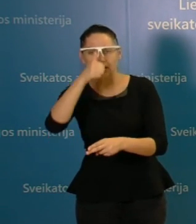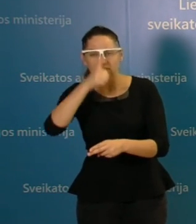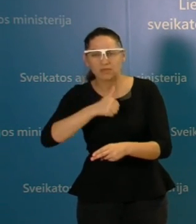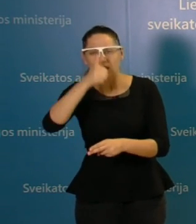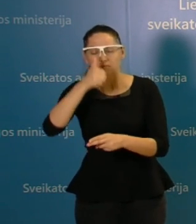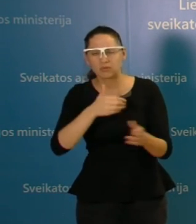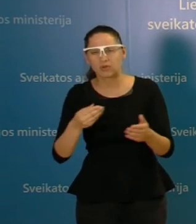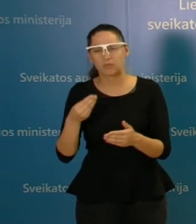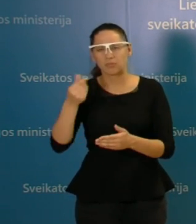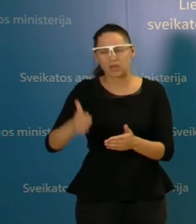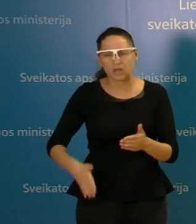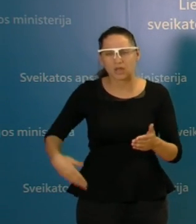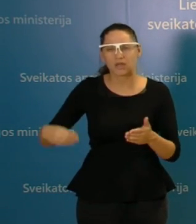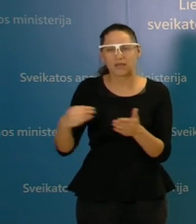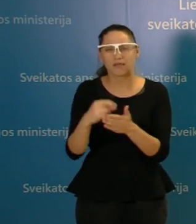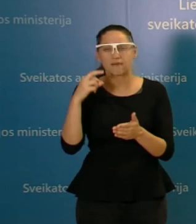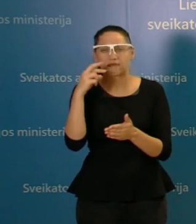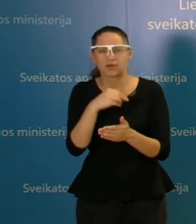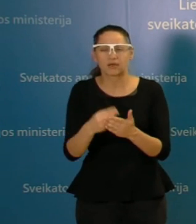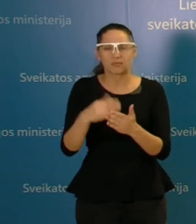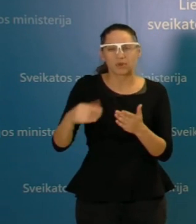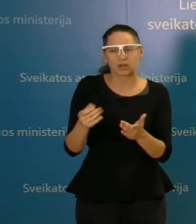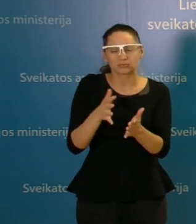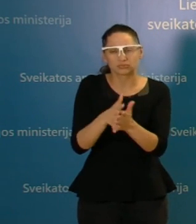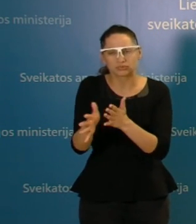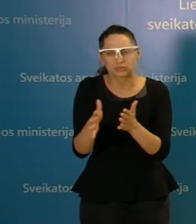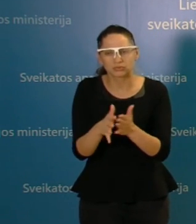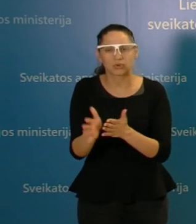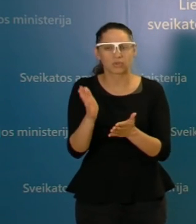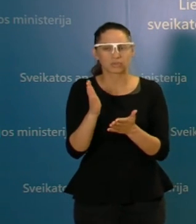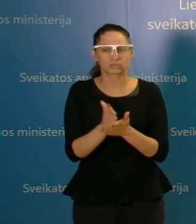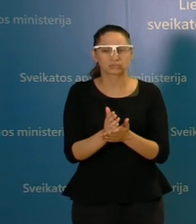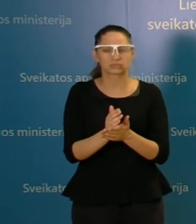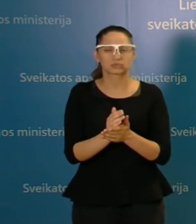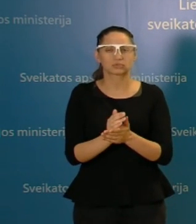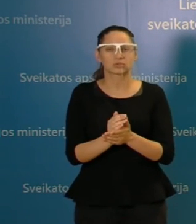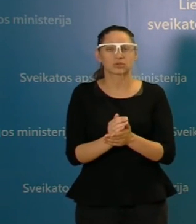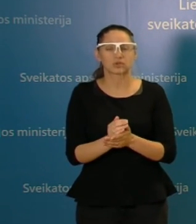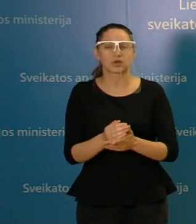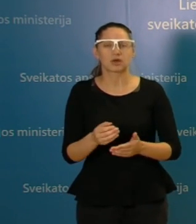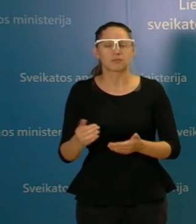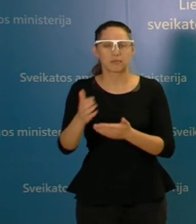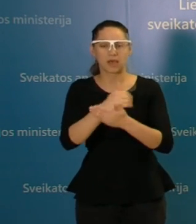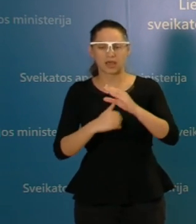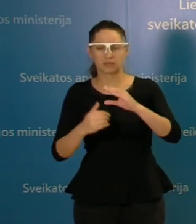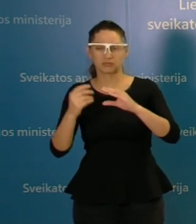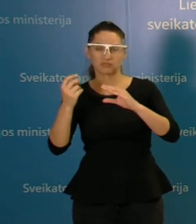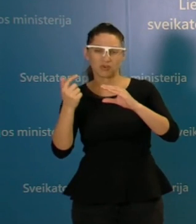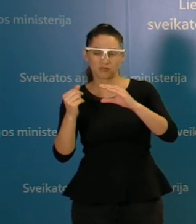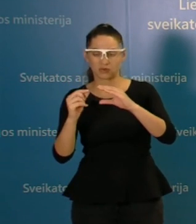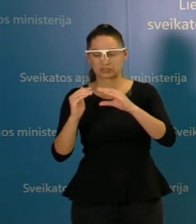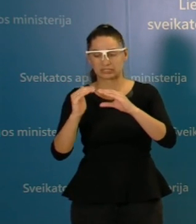kainuojantis vaistai ir vos dėl kelių eurų per didelių pajamų kompensacija yra